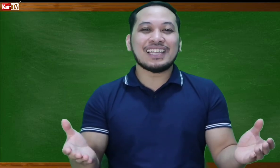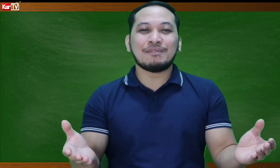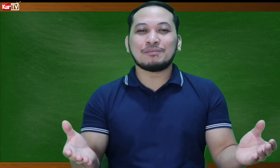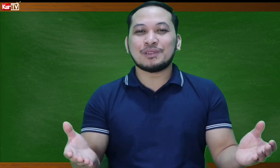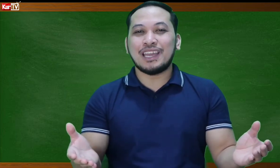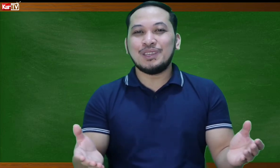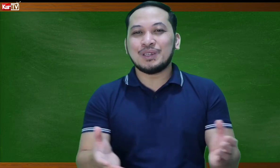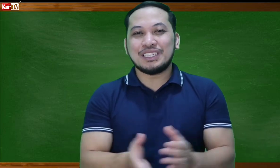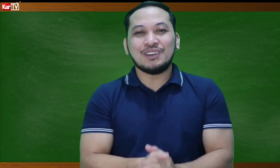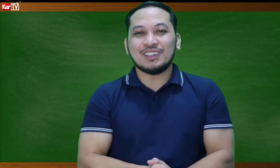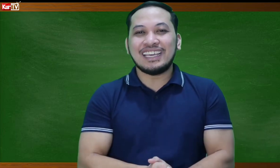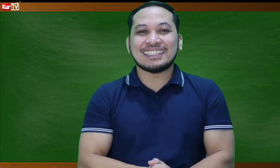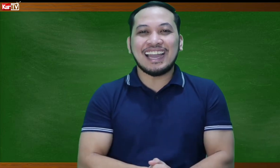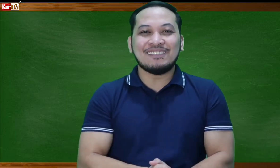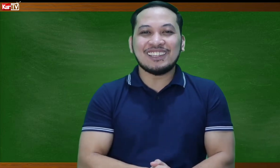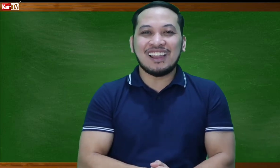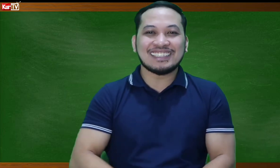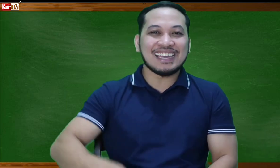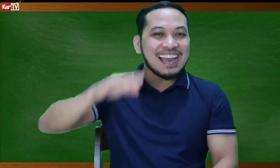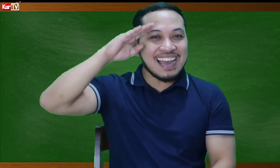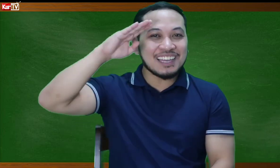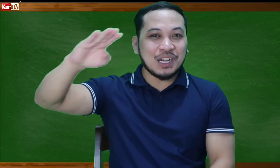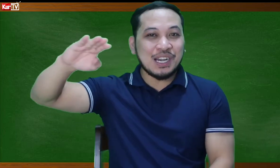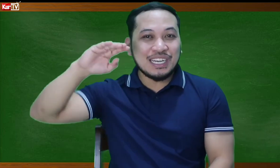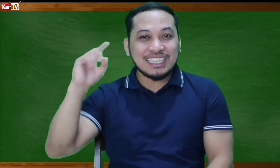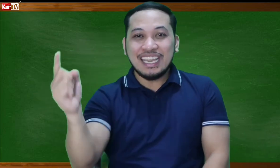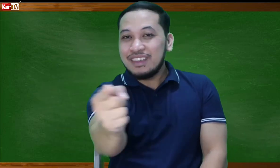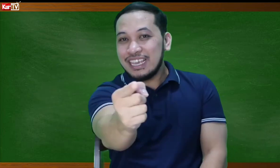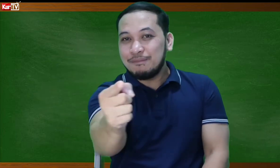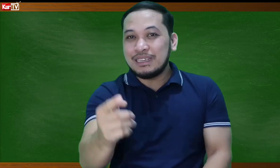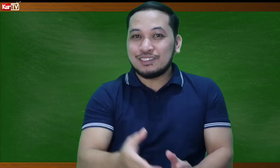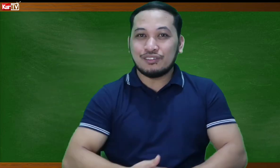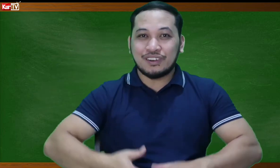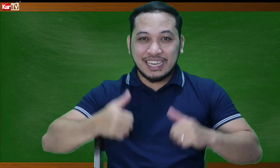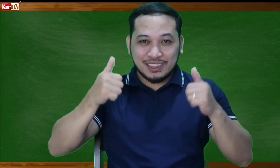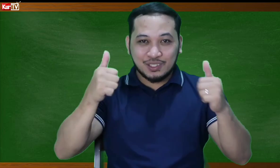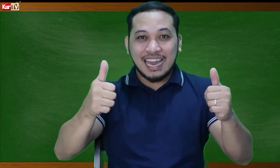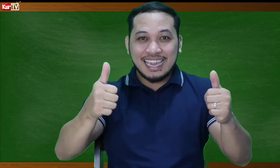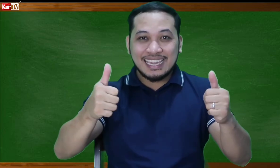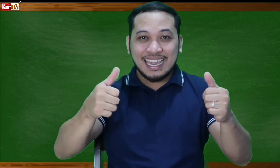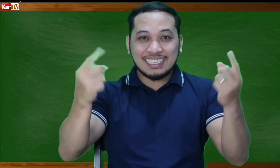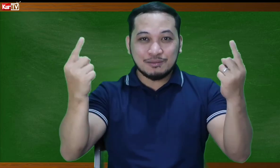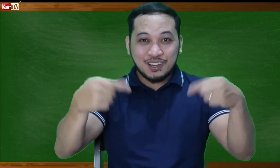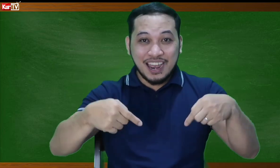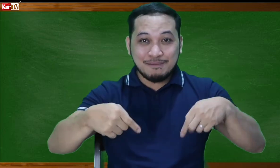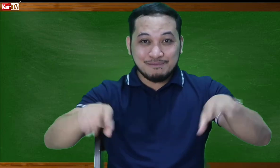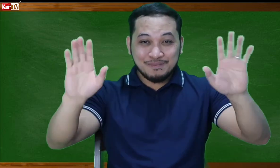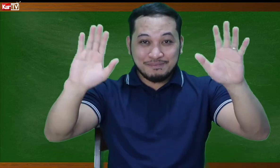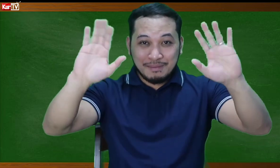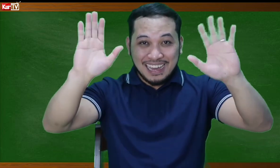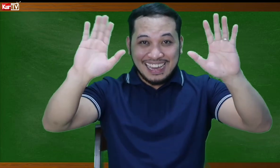salamat po sa inyo. See you all next time dito lang sa Kerr TV. Please don't forget to like and subscribe. Bye-bye!